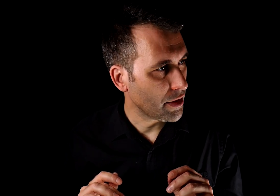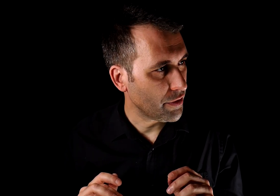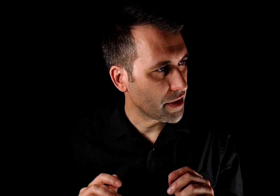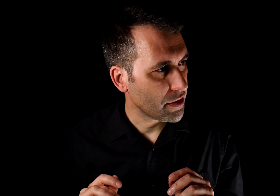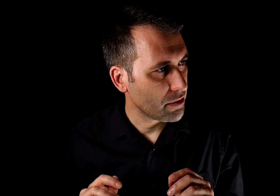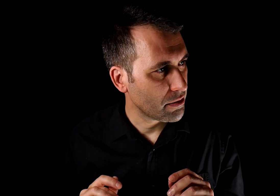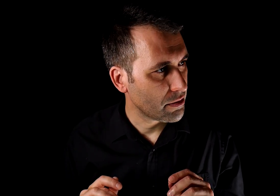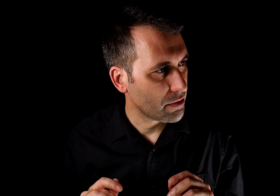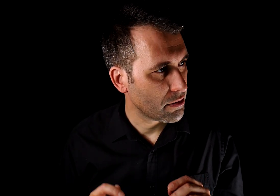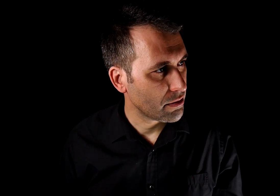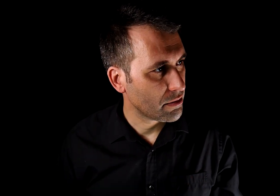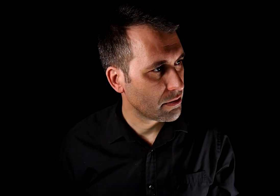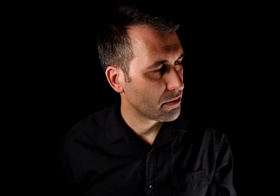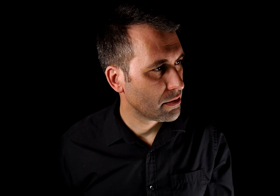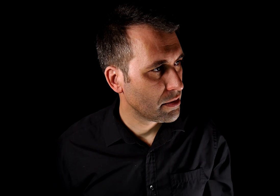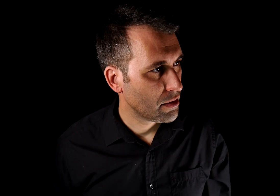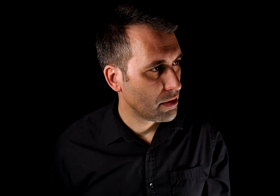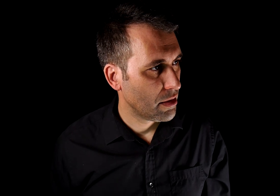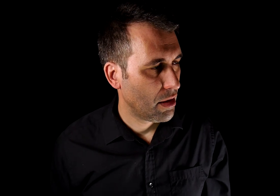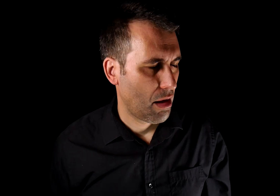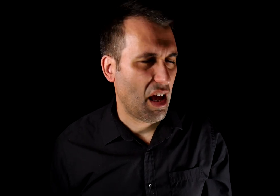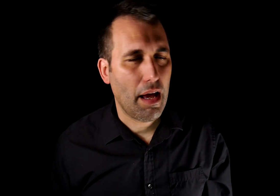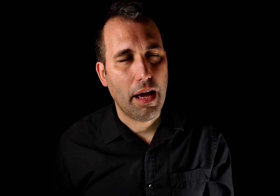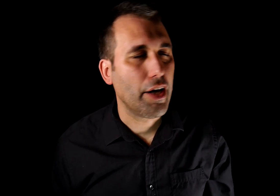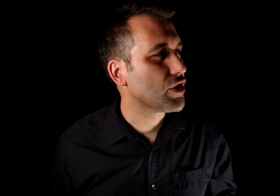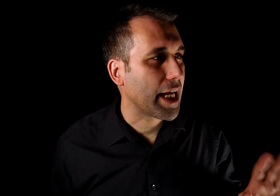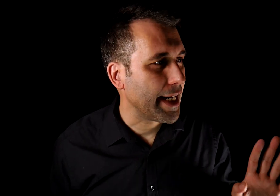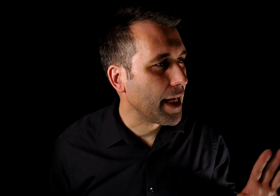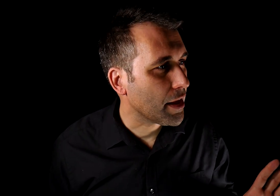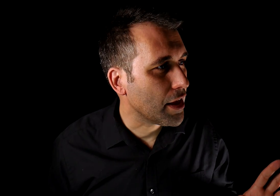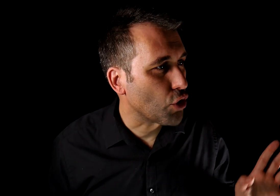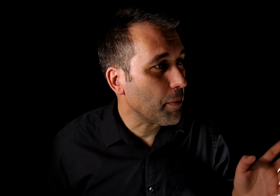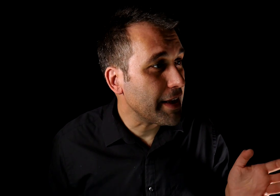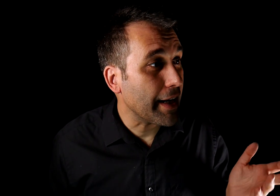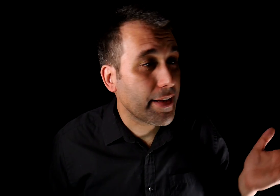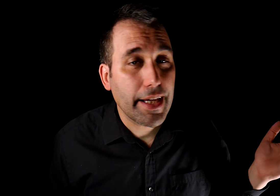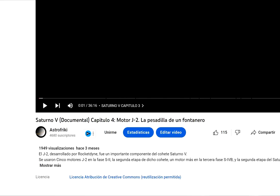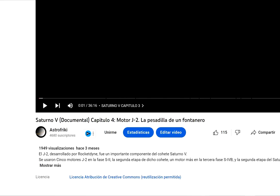qué te refieres? Tal hecho de que hace un siglo que no sabemos nada de ti. no exagere, solamente hace...